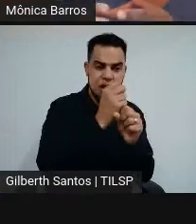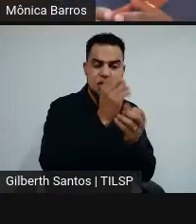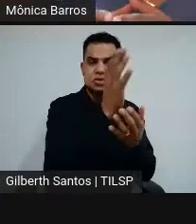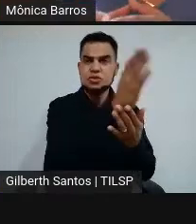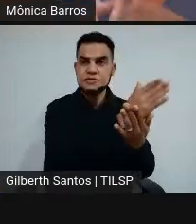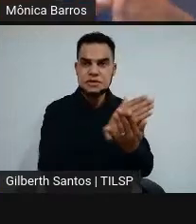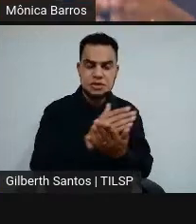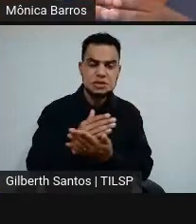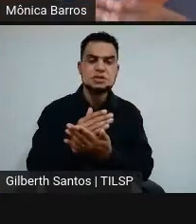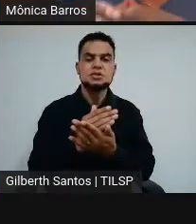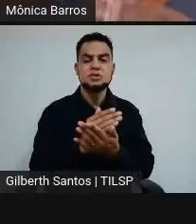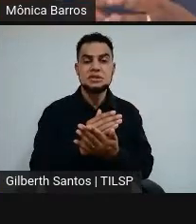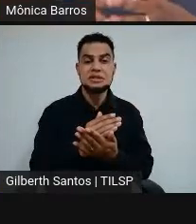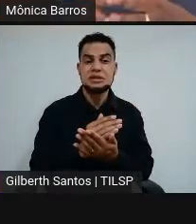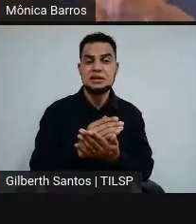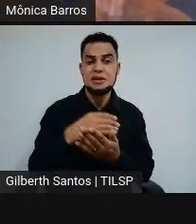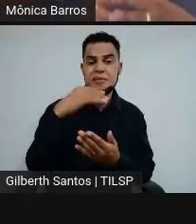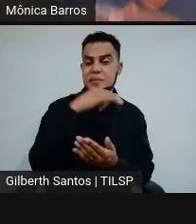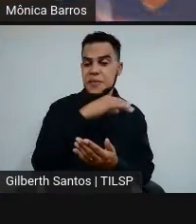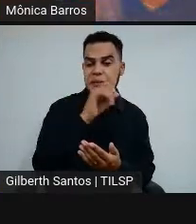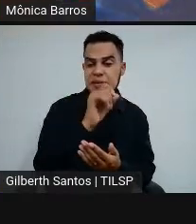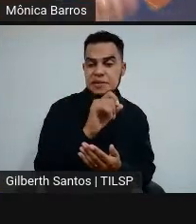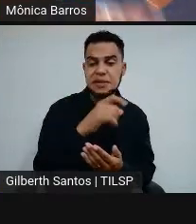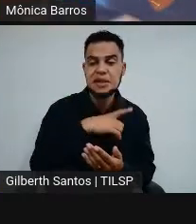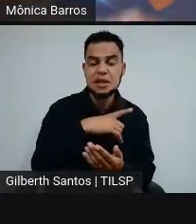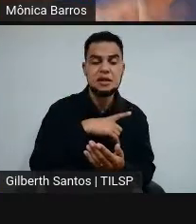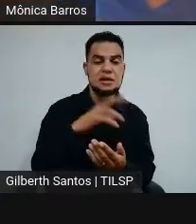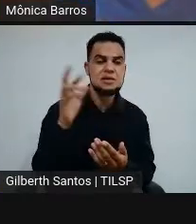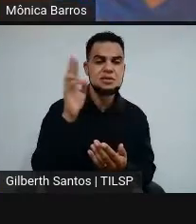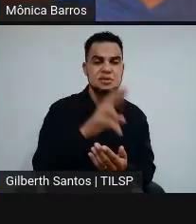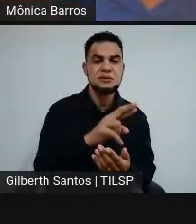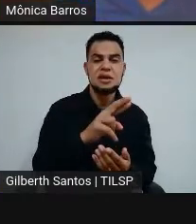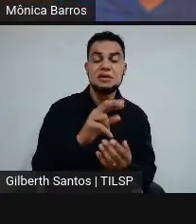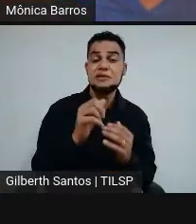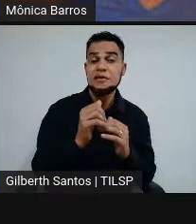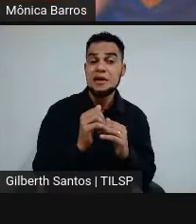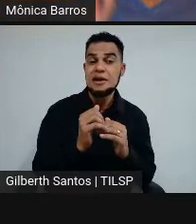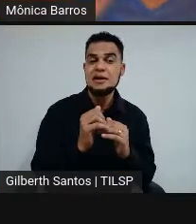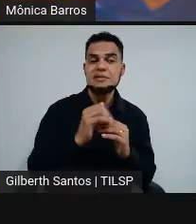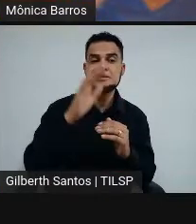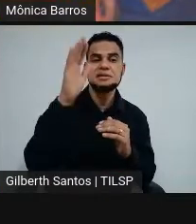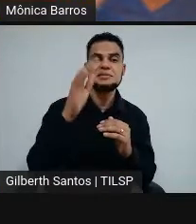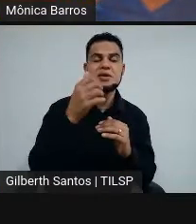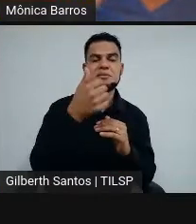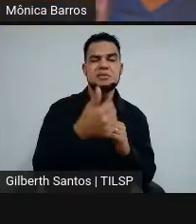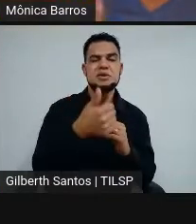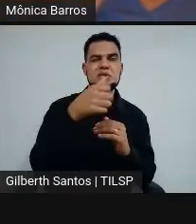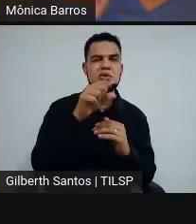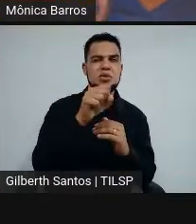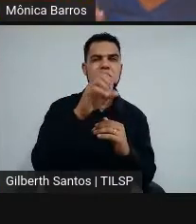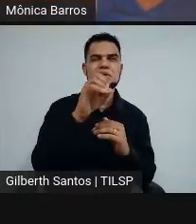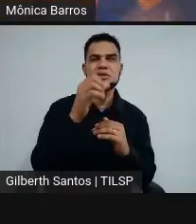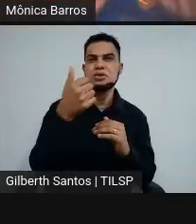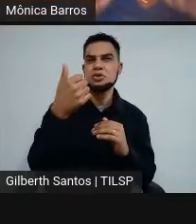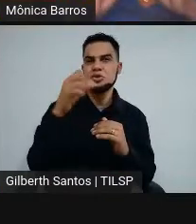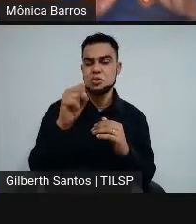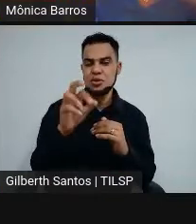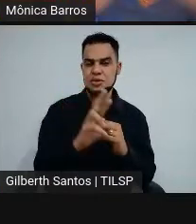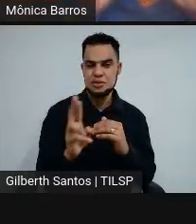família, e o resultado for acima de R.818,00.